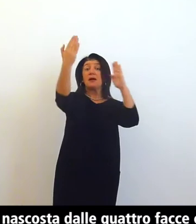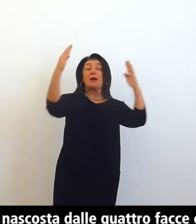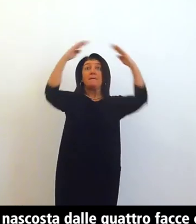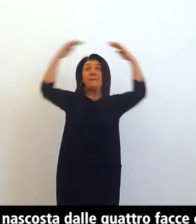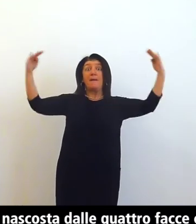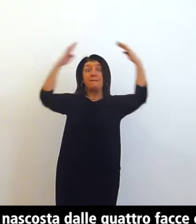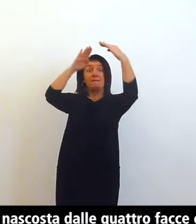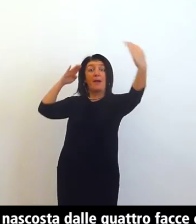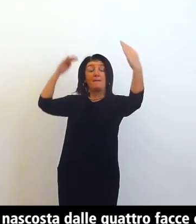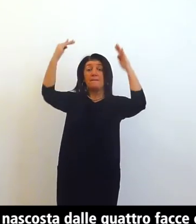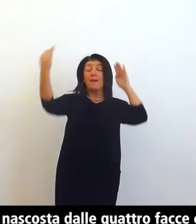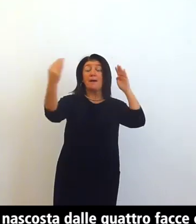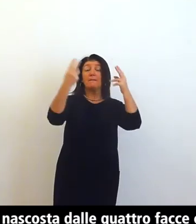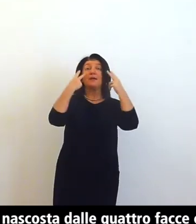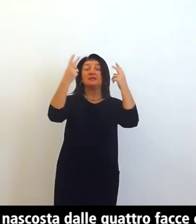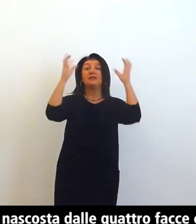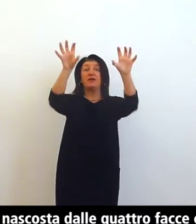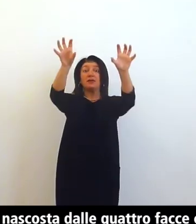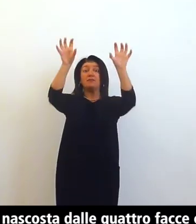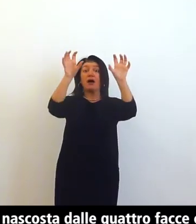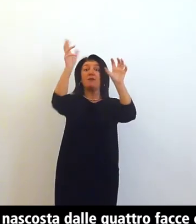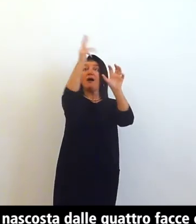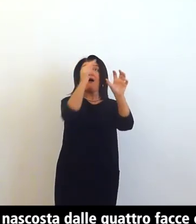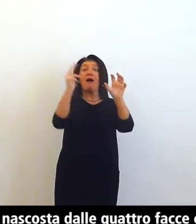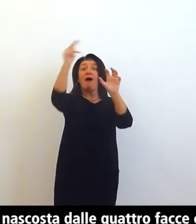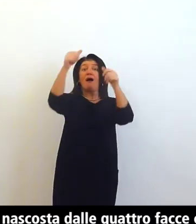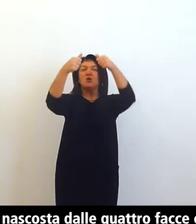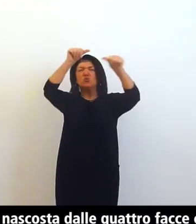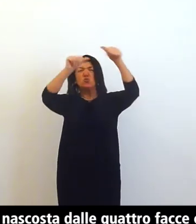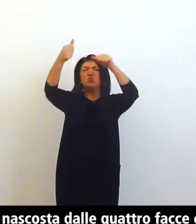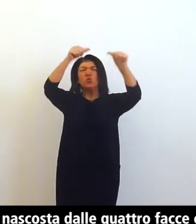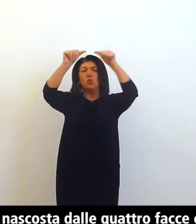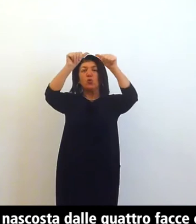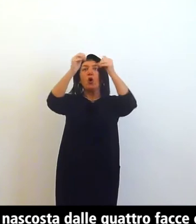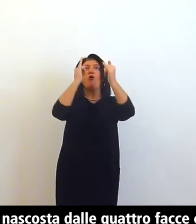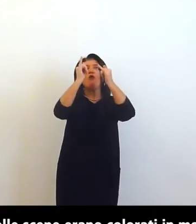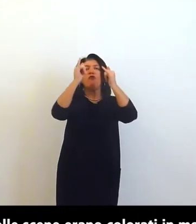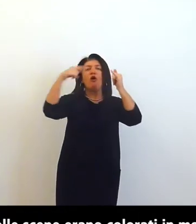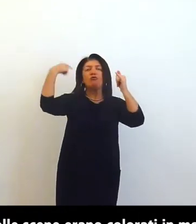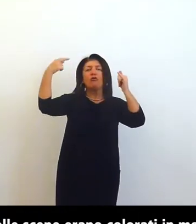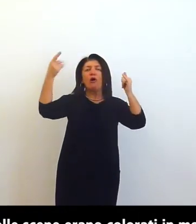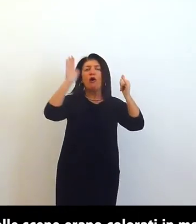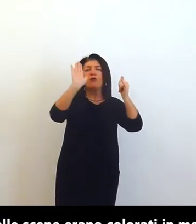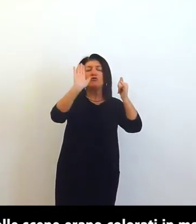a stucco gli sfondi delle decorazioni erano colorati in modo vivace